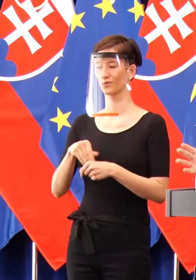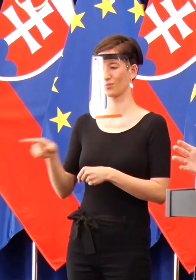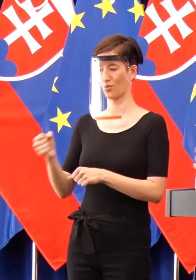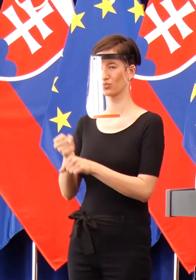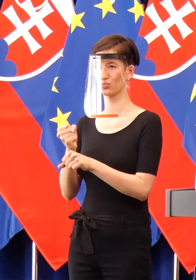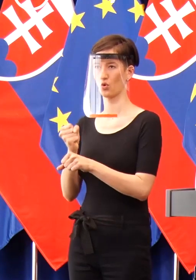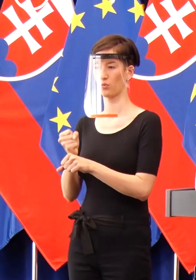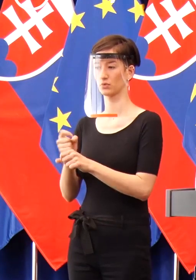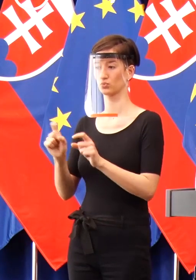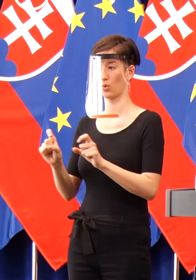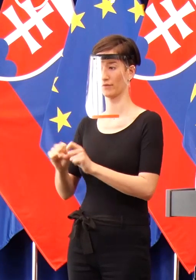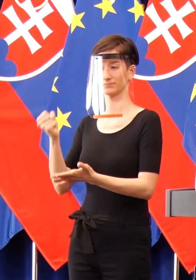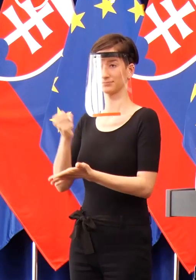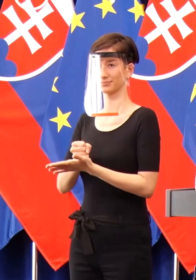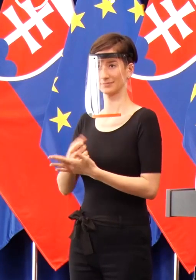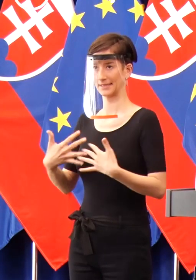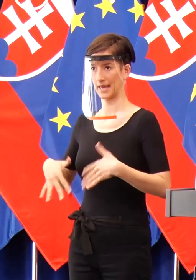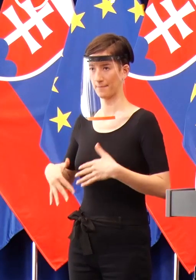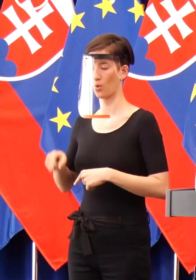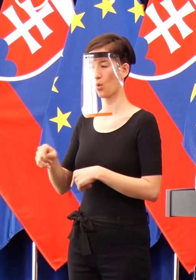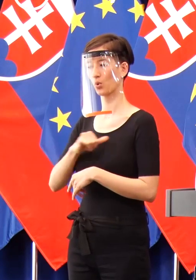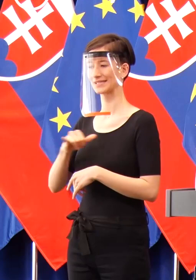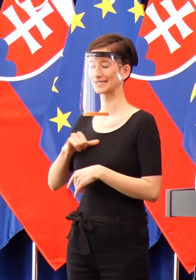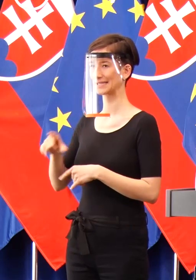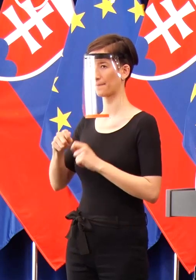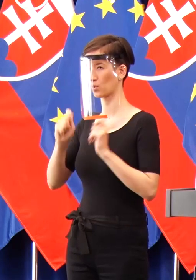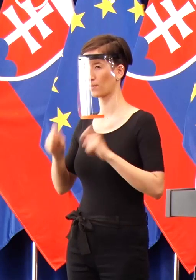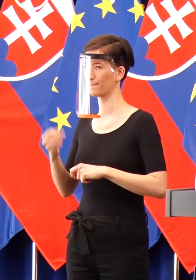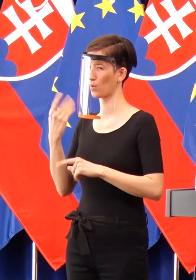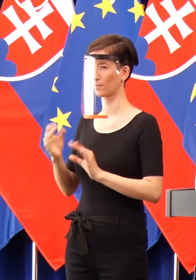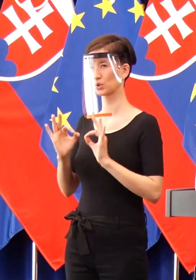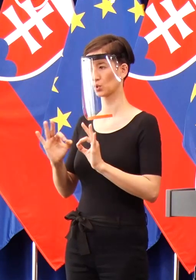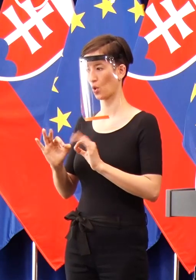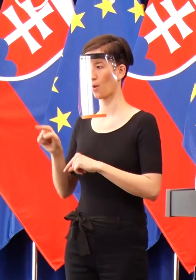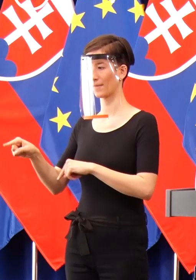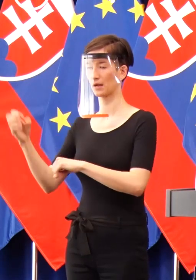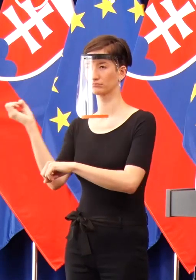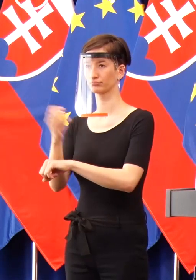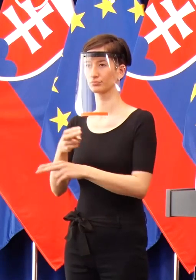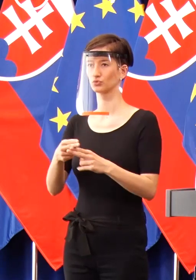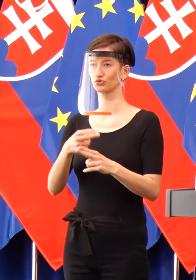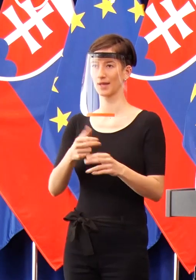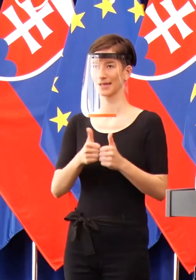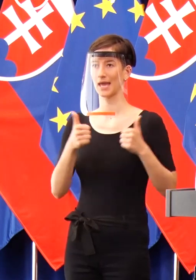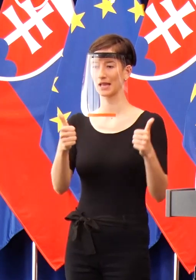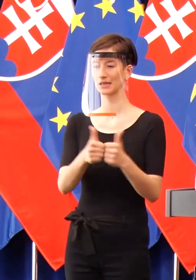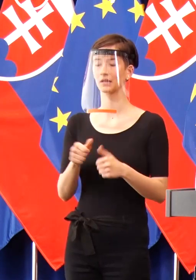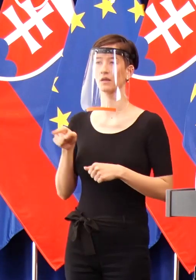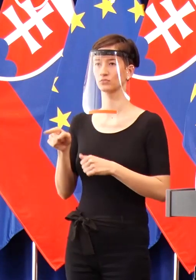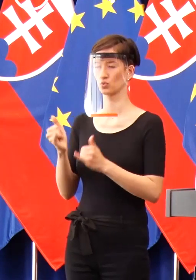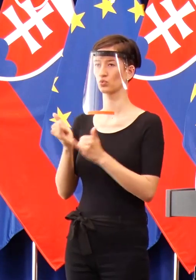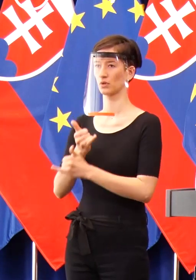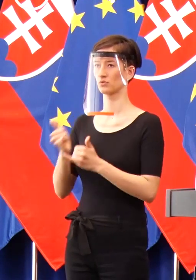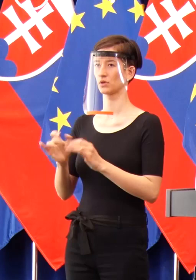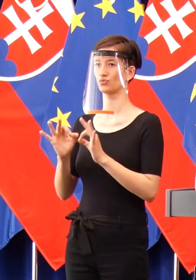išli, áno, musíme povedať, dobrovoľne do tej štátnej karantény. A ukázalo sa to ako mimoriadne dobrý krok. To sú cestovateľi a z